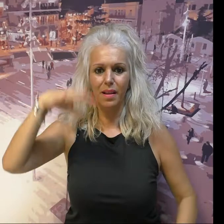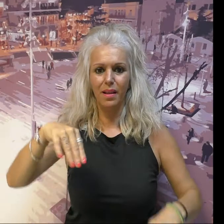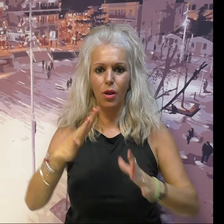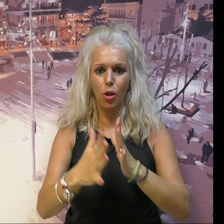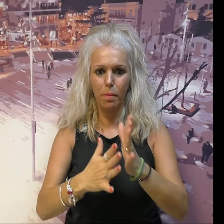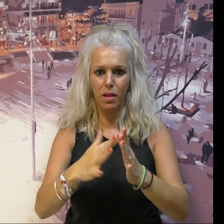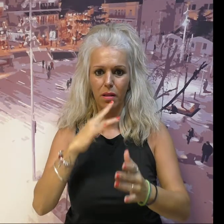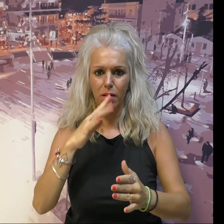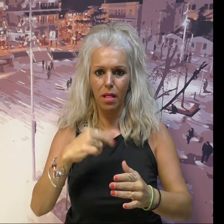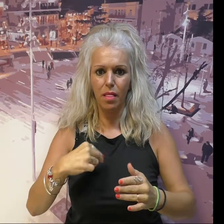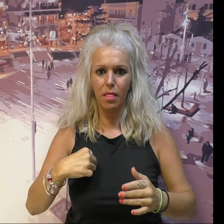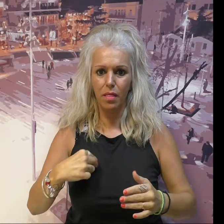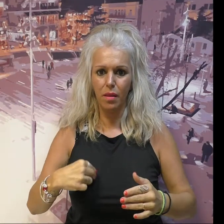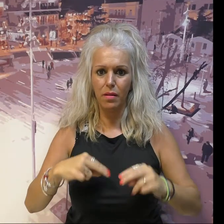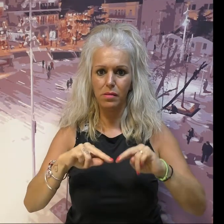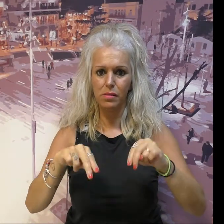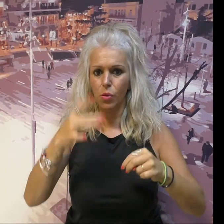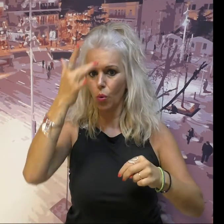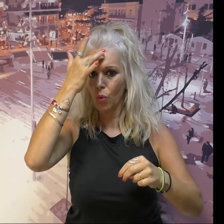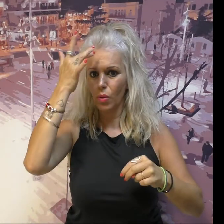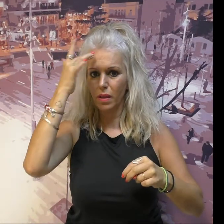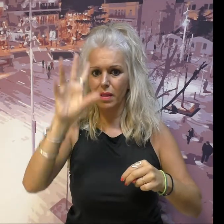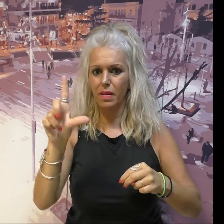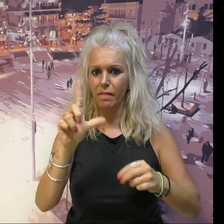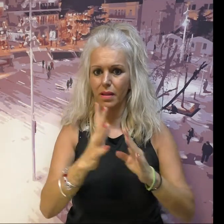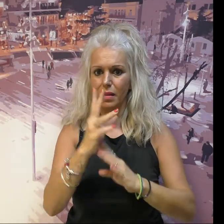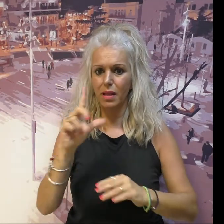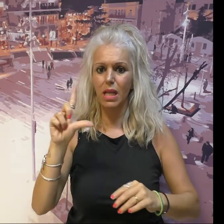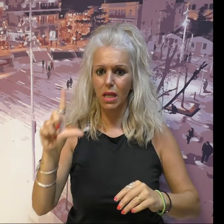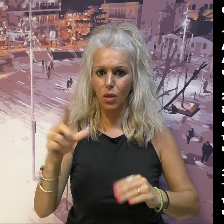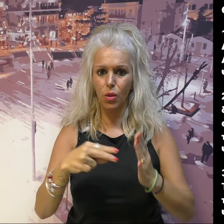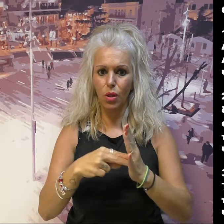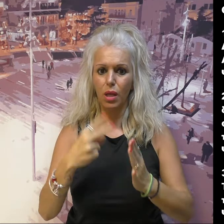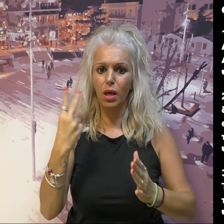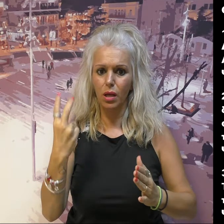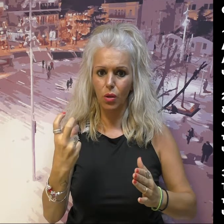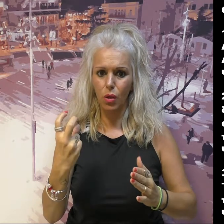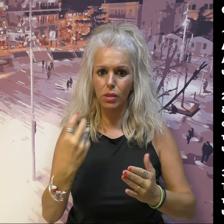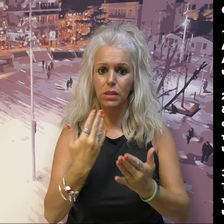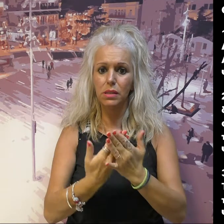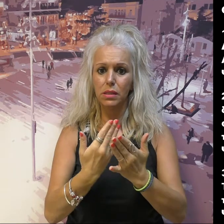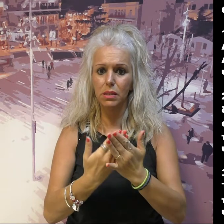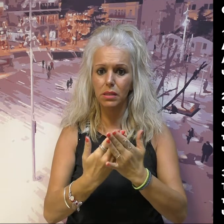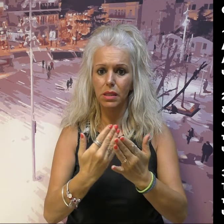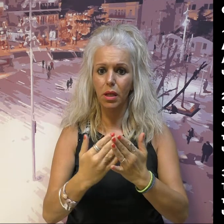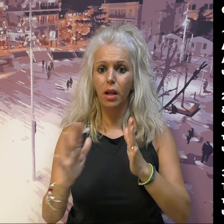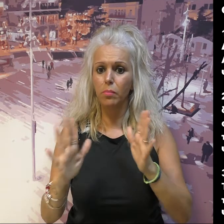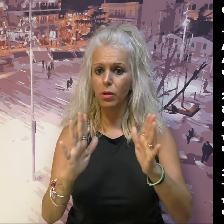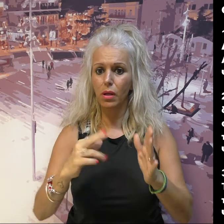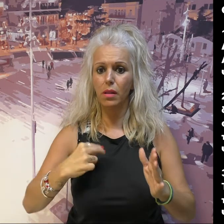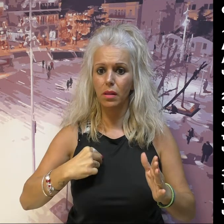Δημοτικό Συμβούλιο Κοζάνης, Δευτέρα 13 Ιουλίου 2020. Θέματα ημερήσιας διάταξης. 1.